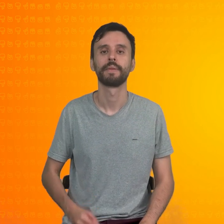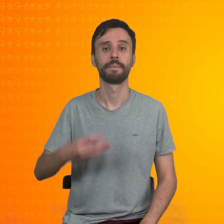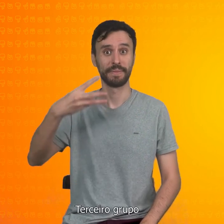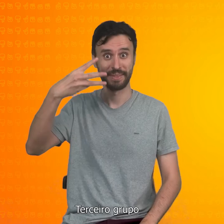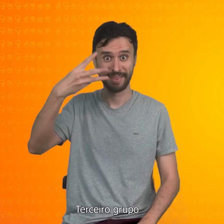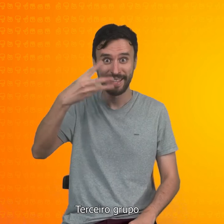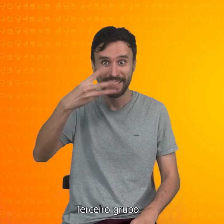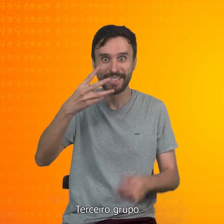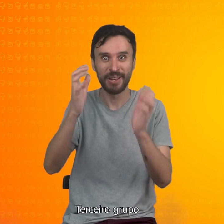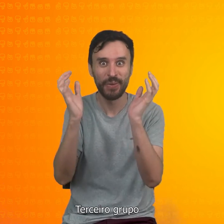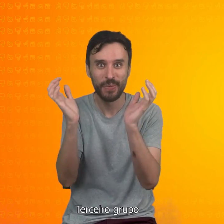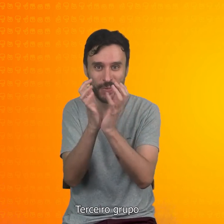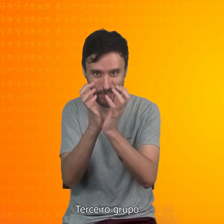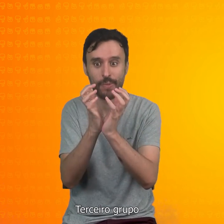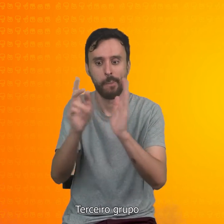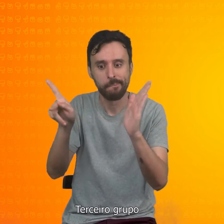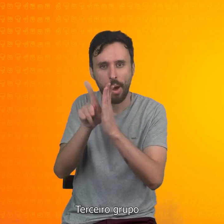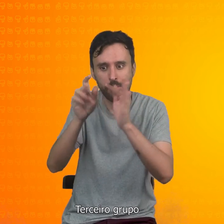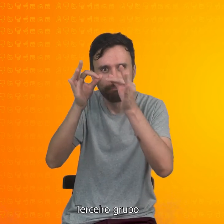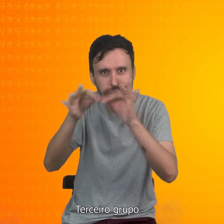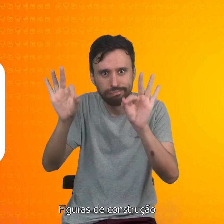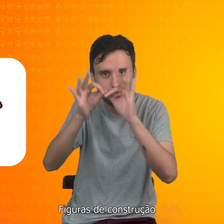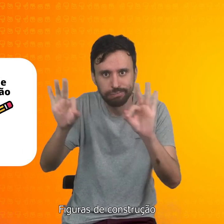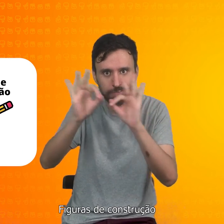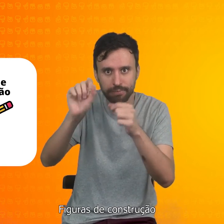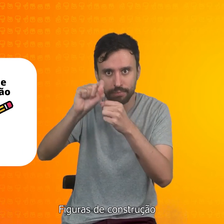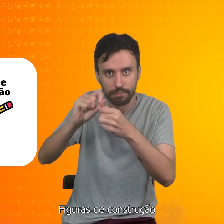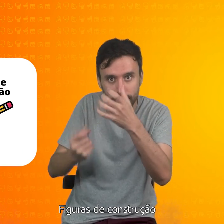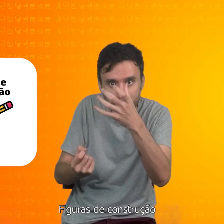Terceiro grupo. Figuras de construção.